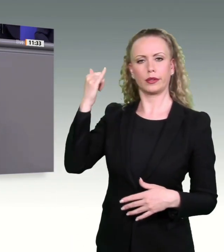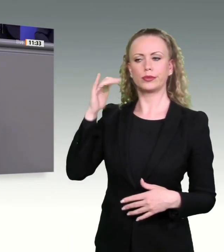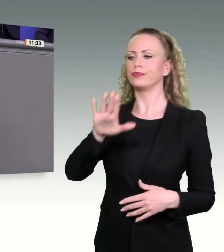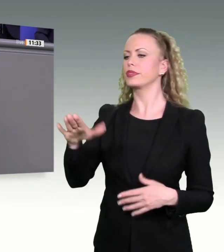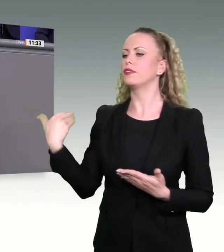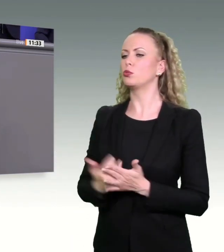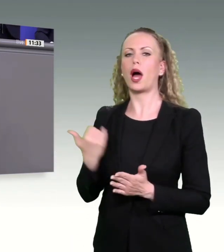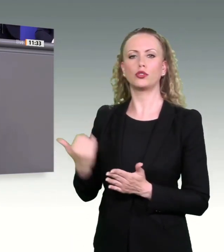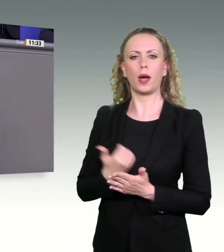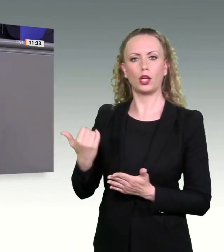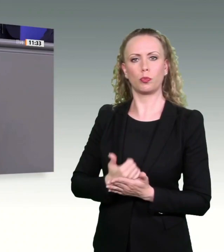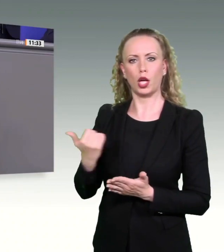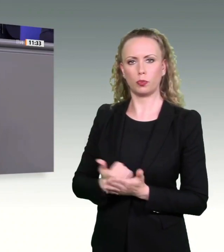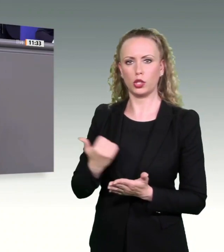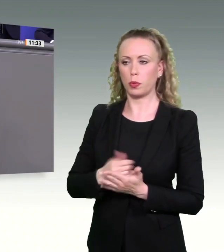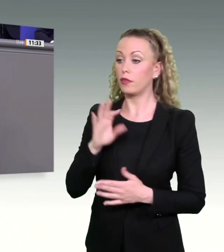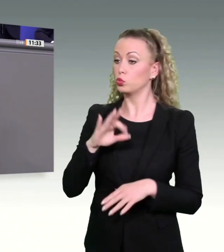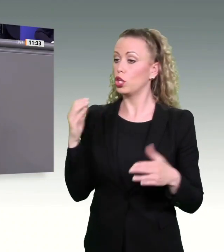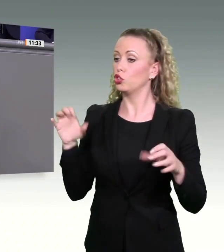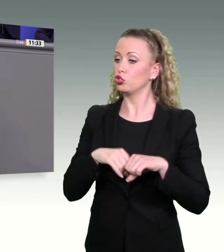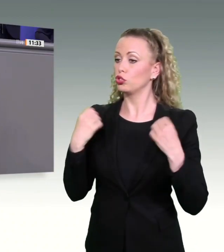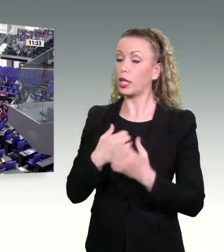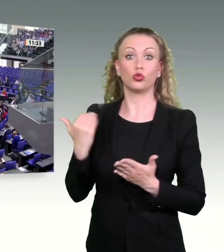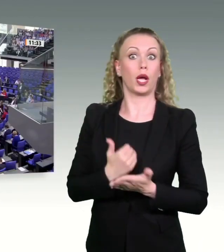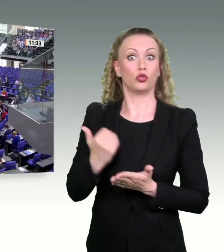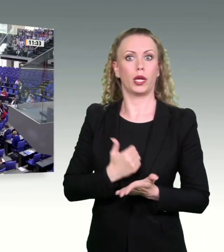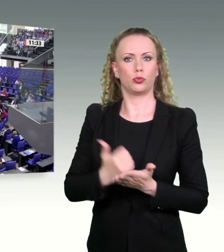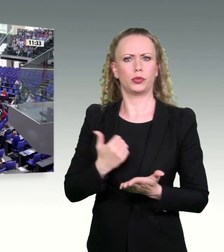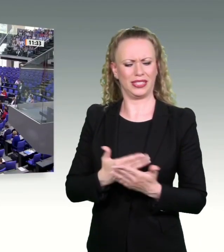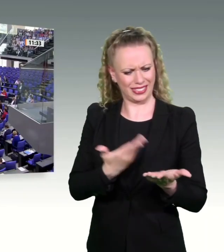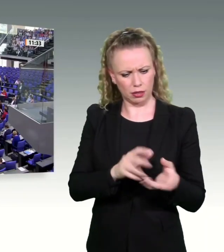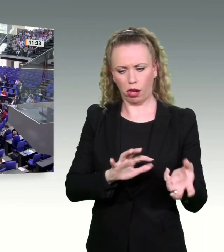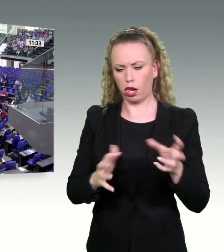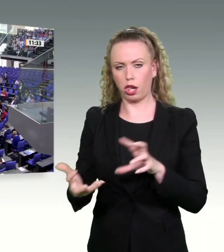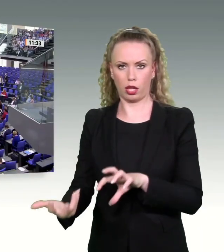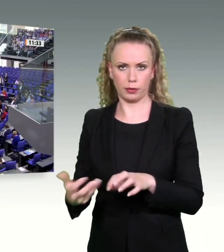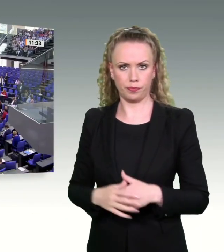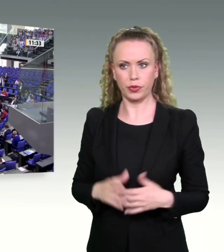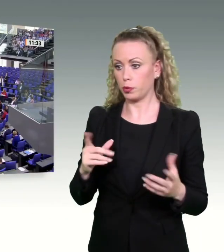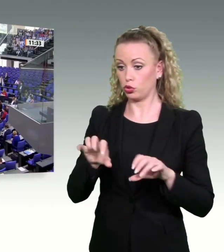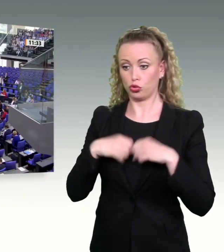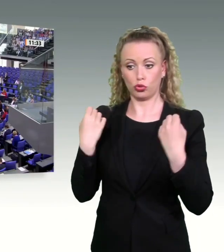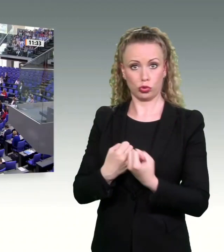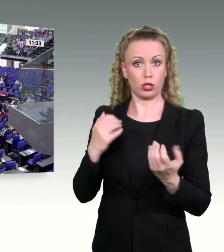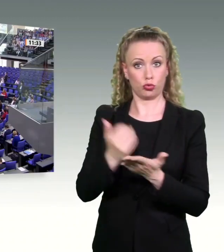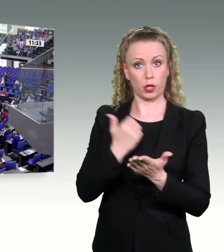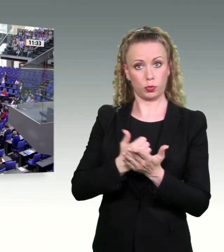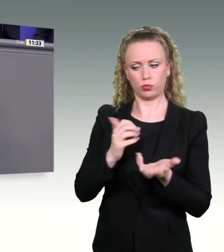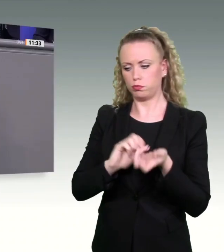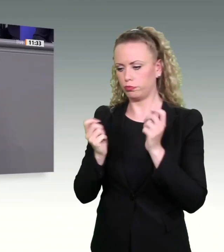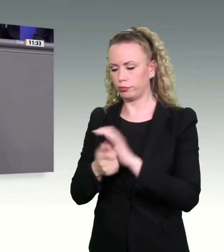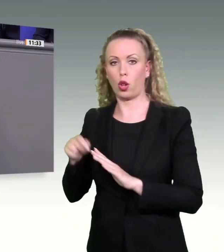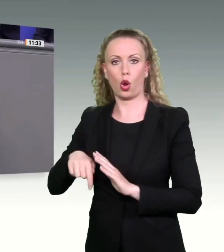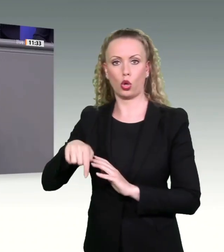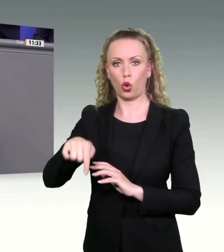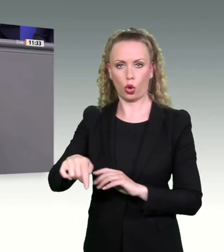kaputtgesparten Staates verantwortlich. Und es ist schon bemerkenswert, was Sie jetzt hier machen. Irgendwie